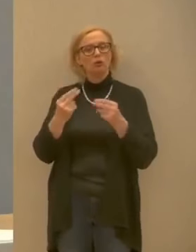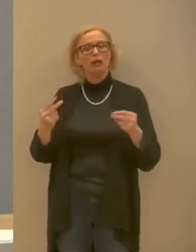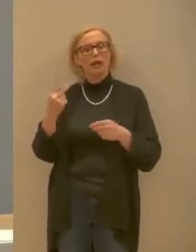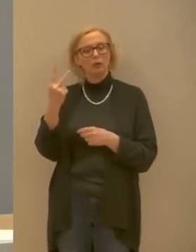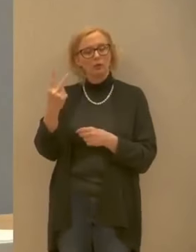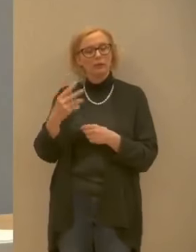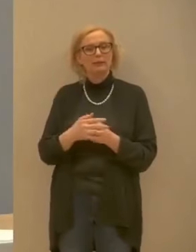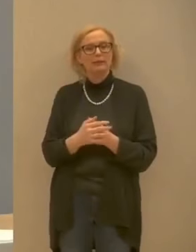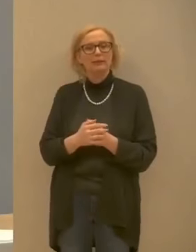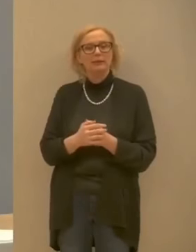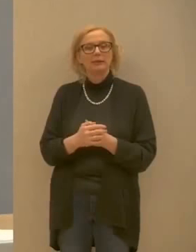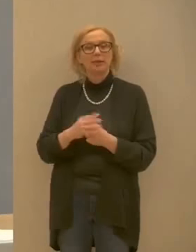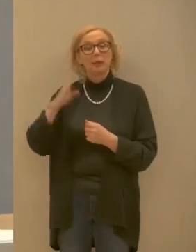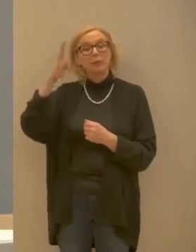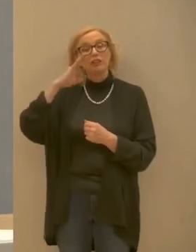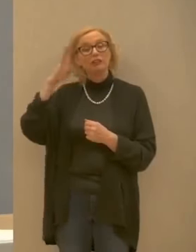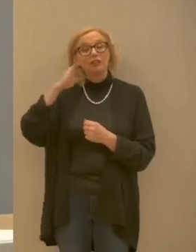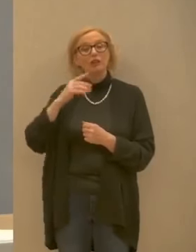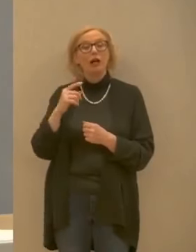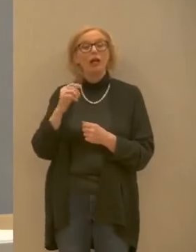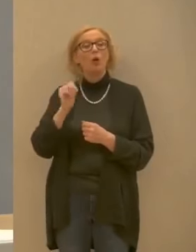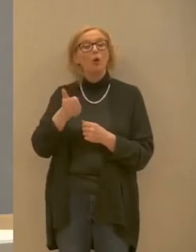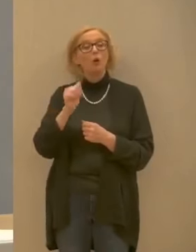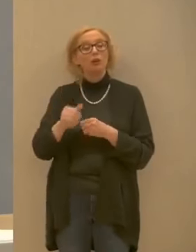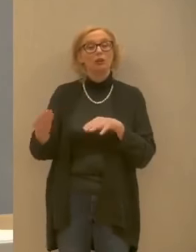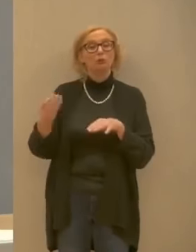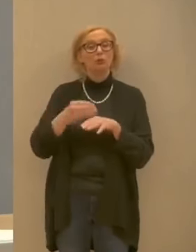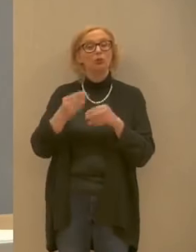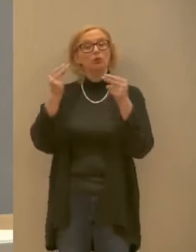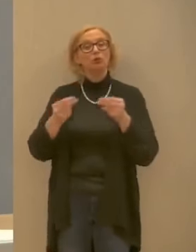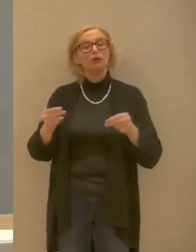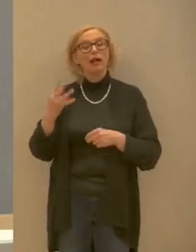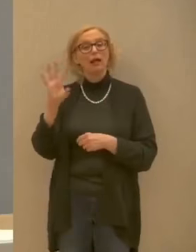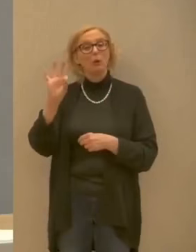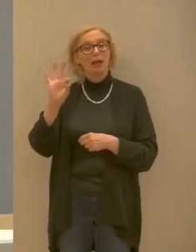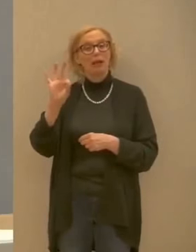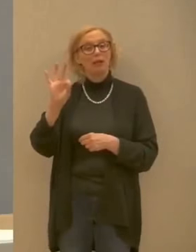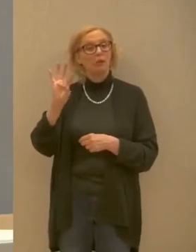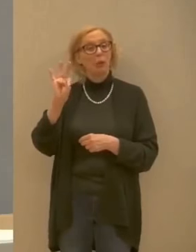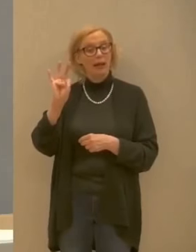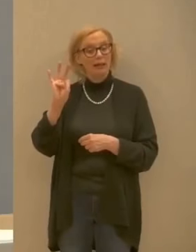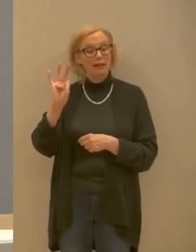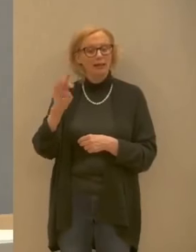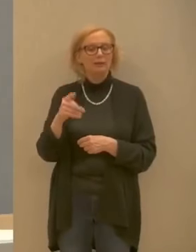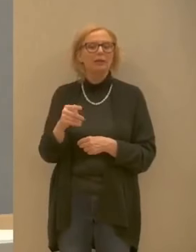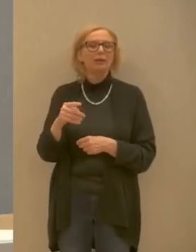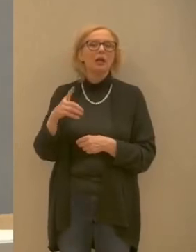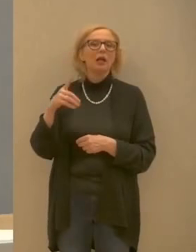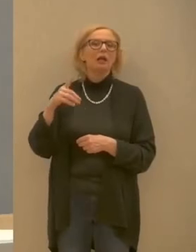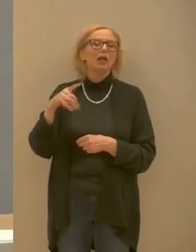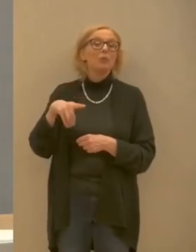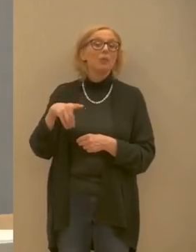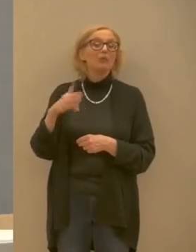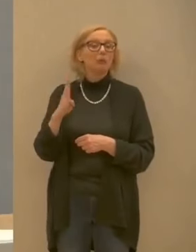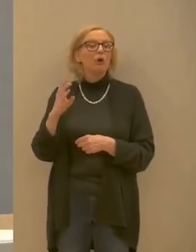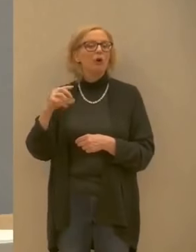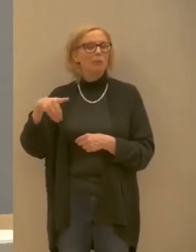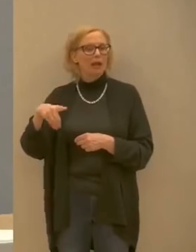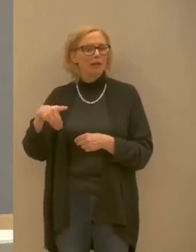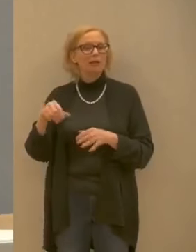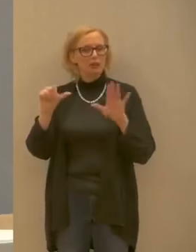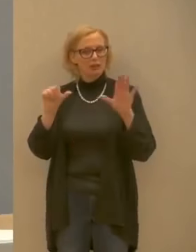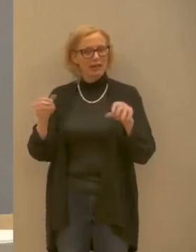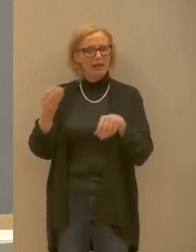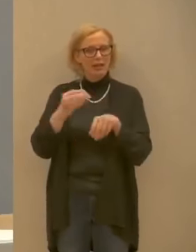Pergine Val Sugana 11 in più siamo un totale di 40 Pieve di Bono Prezzo 6 per un totale di